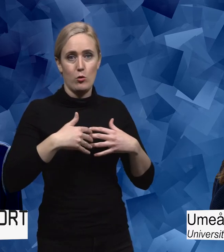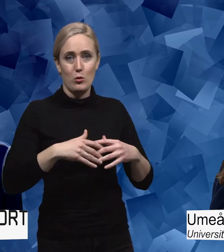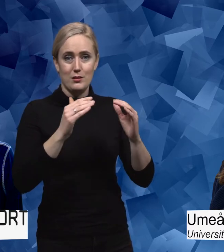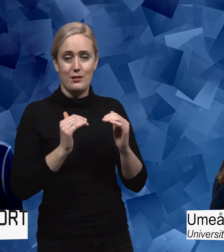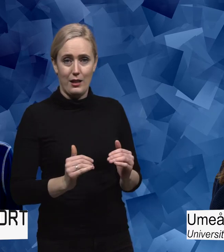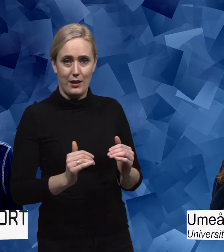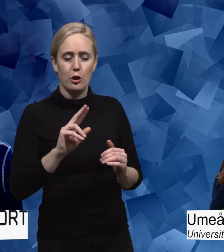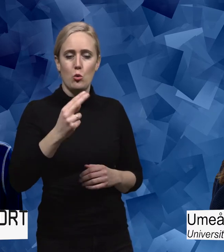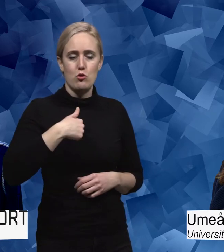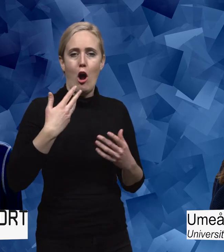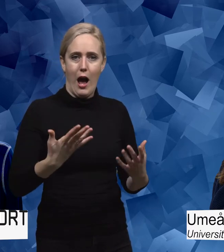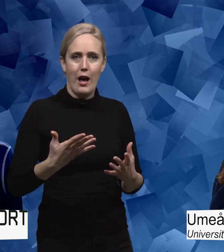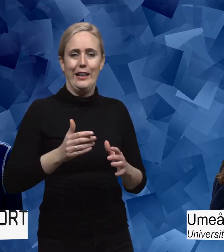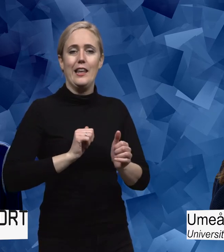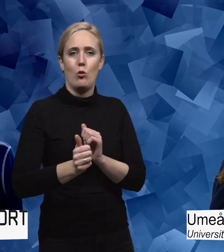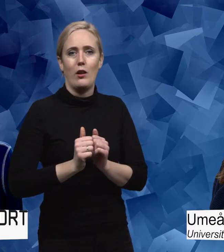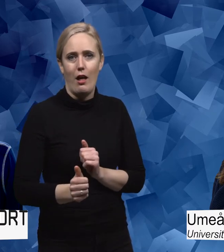idrottare. Vad kan det betyda?